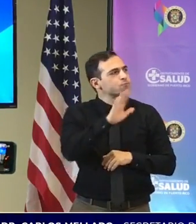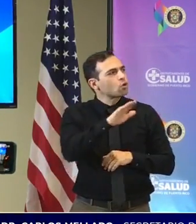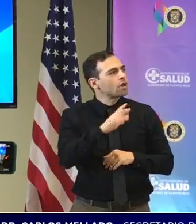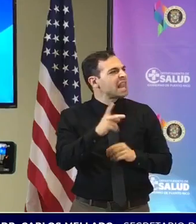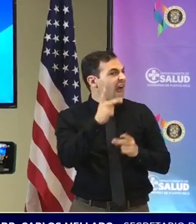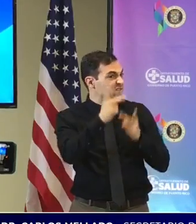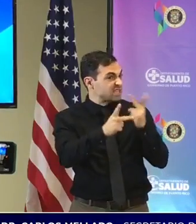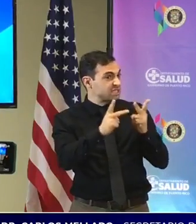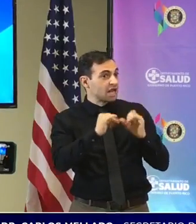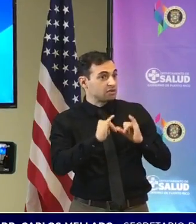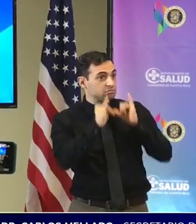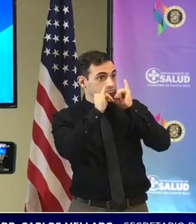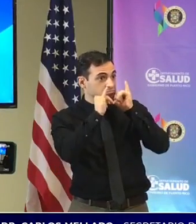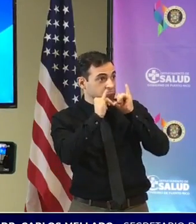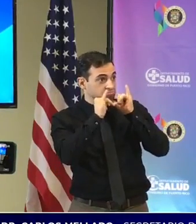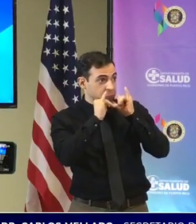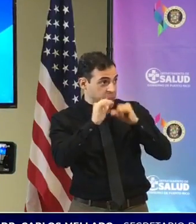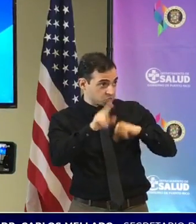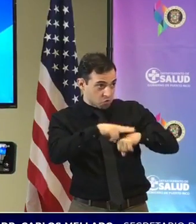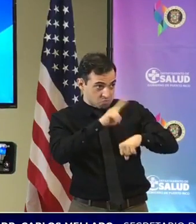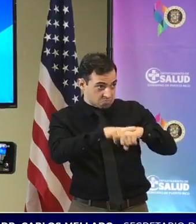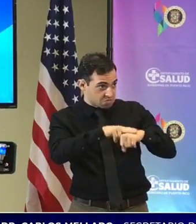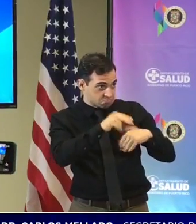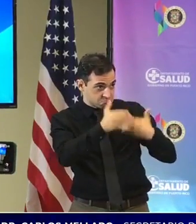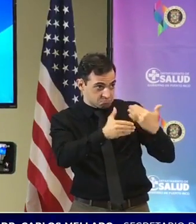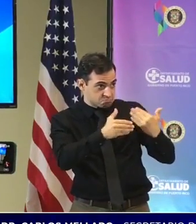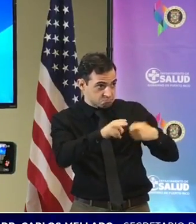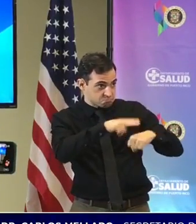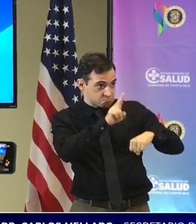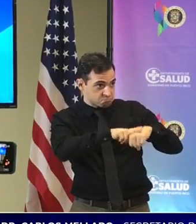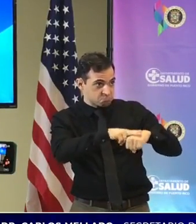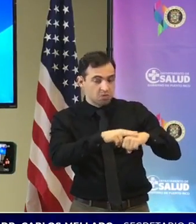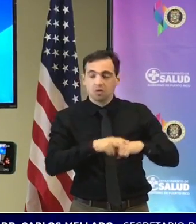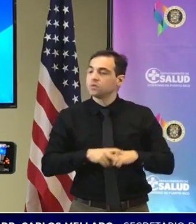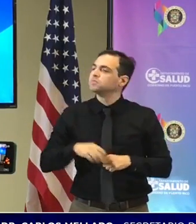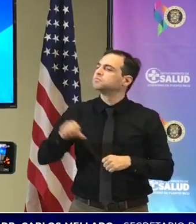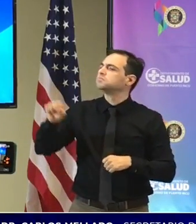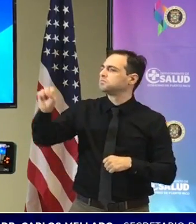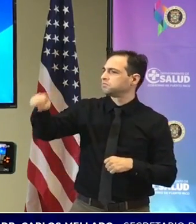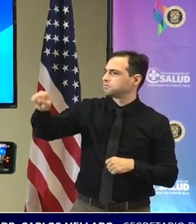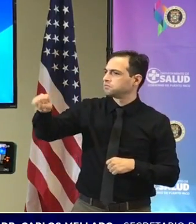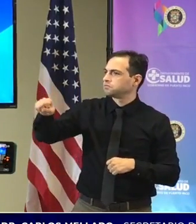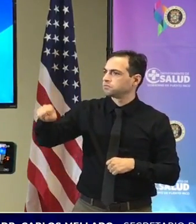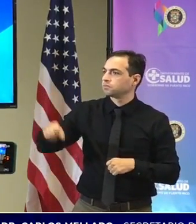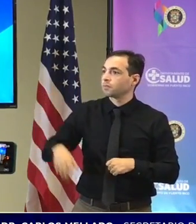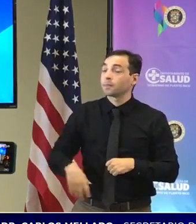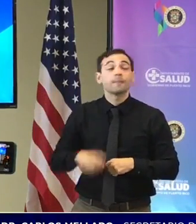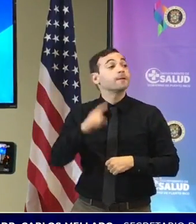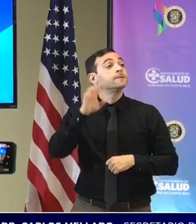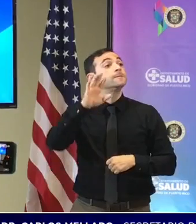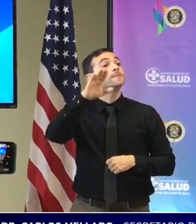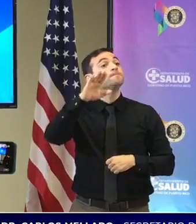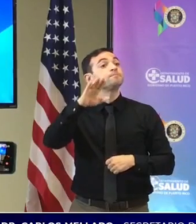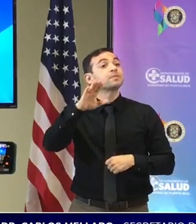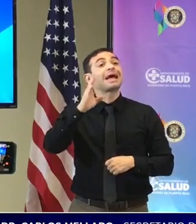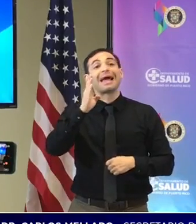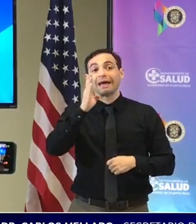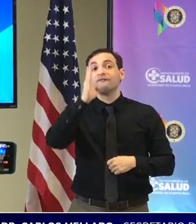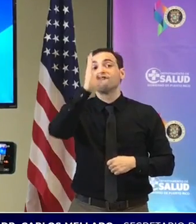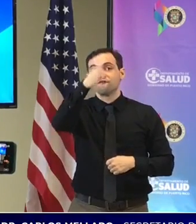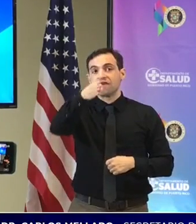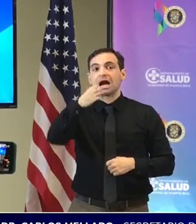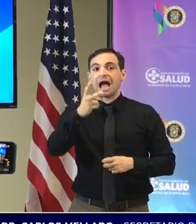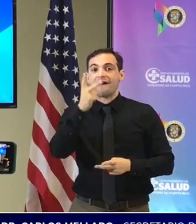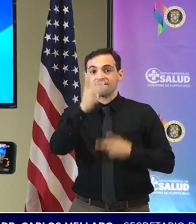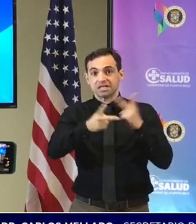por eso ahora mismo sí ahora mismo todavía tengo para nuestra visita que